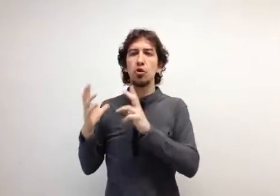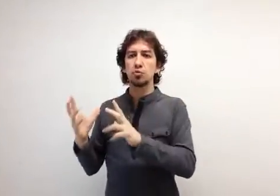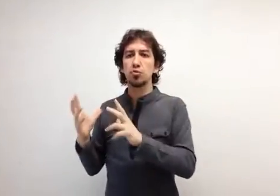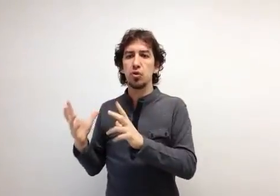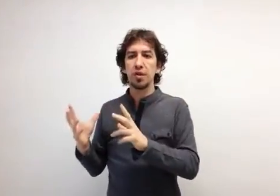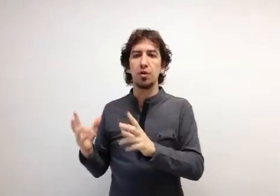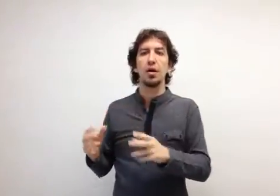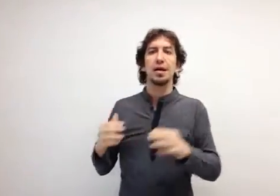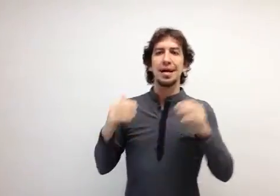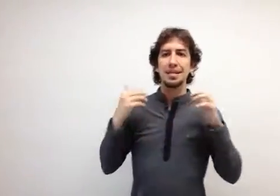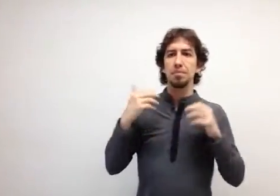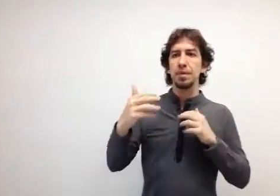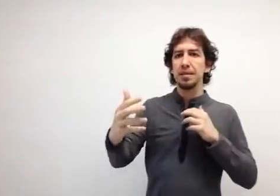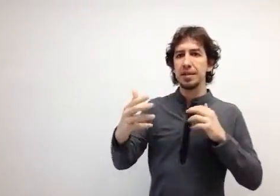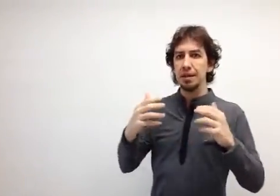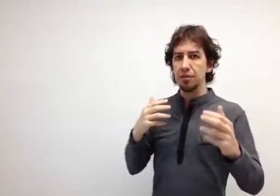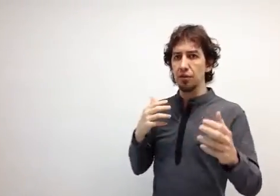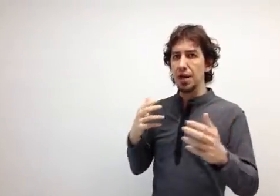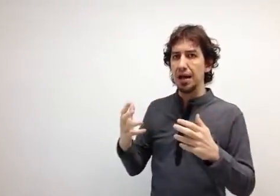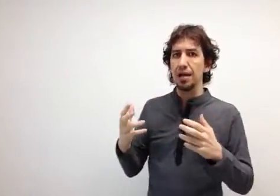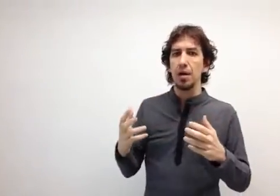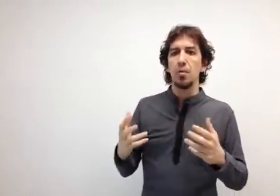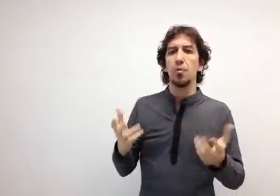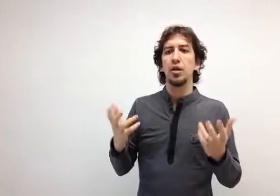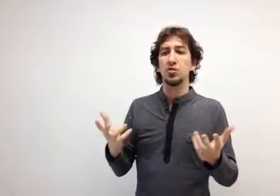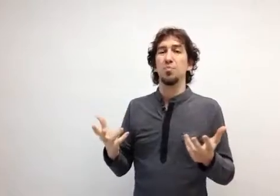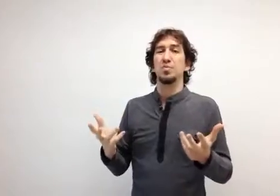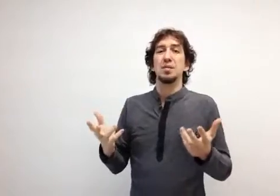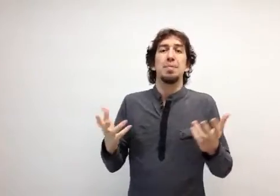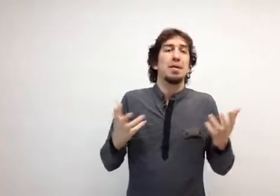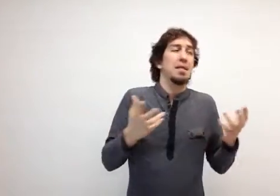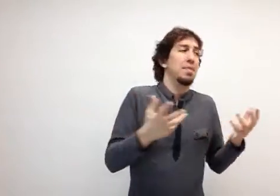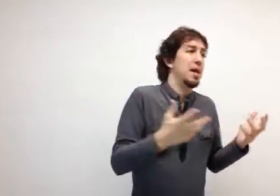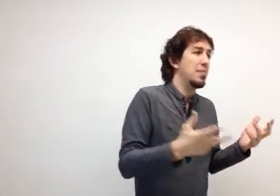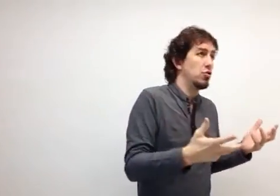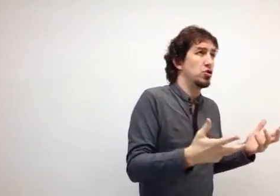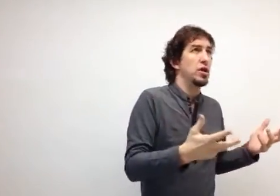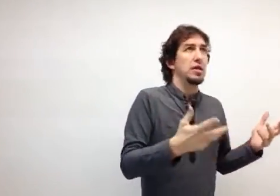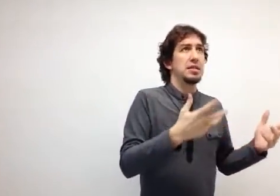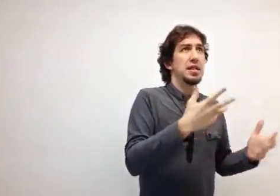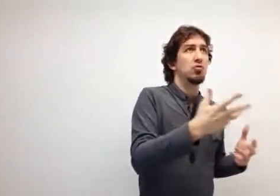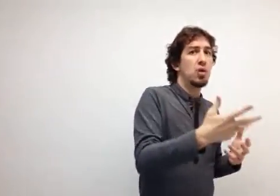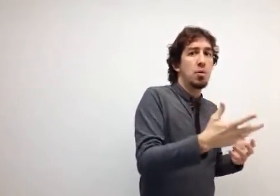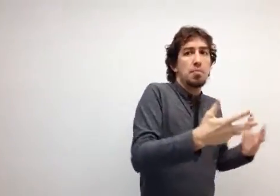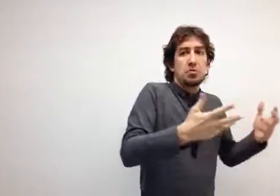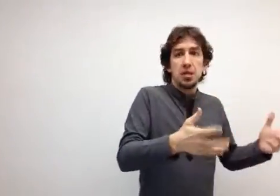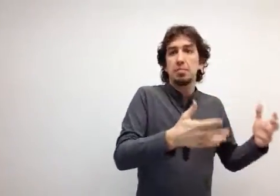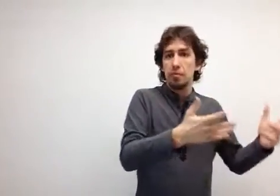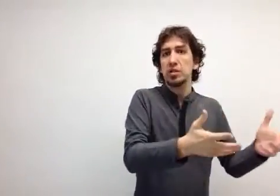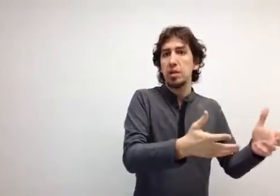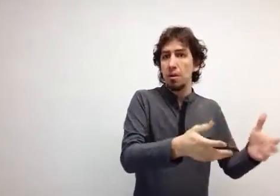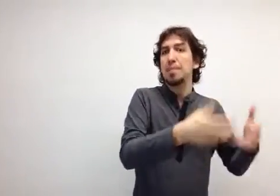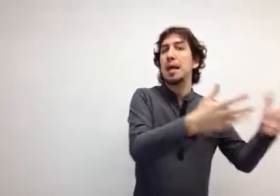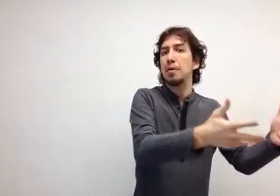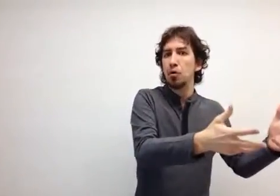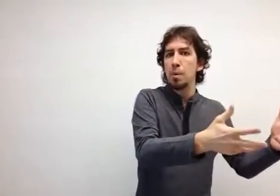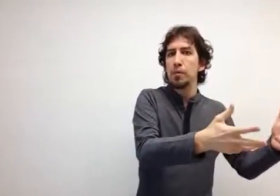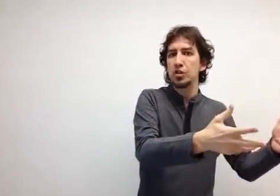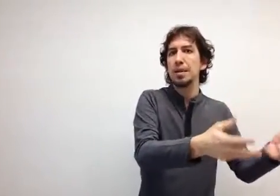2.0, que es bidireccional. Por eso, si planteamos, si tenemos una web, sí, vamos a tener una web, la mejor web posible.